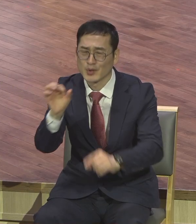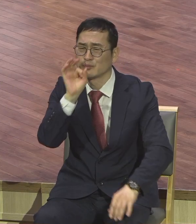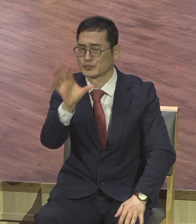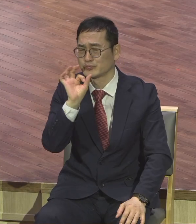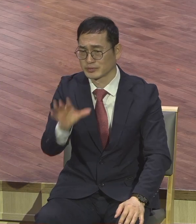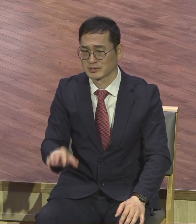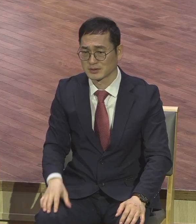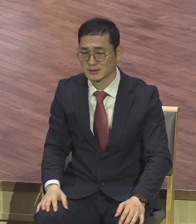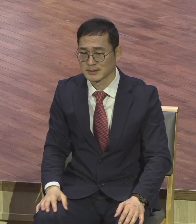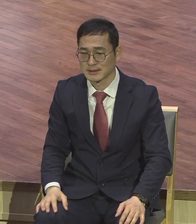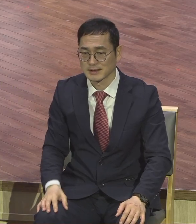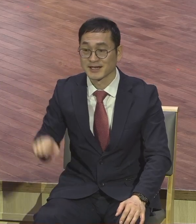걸려요.